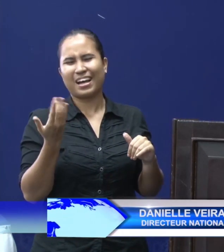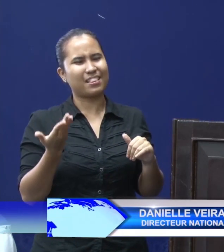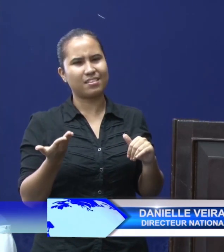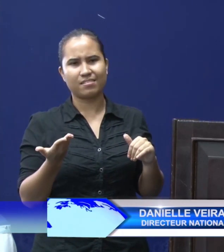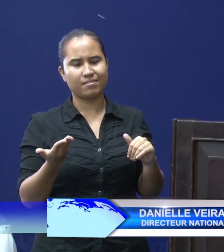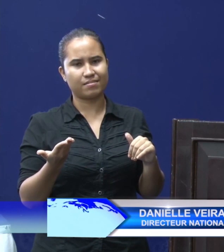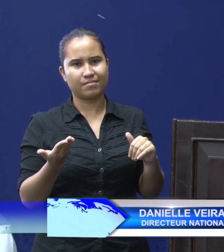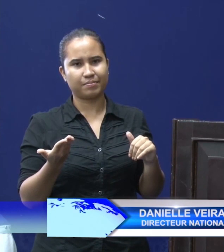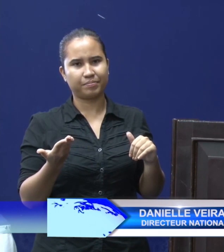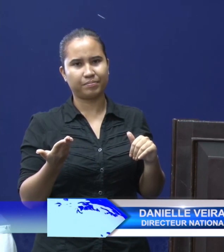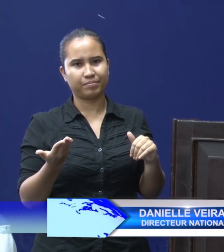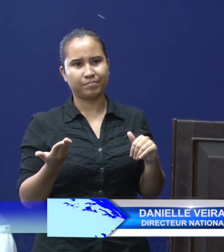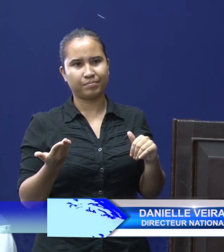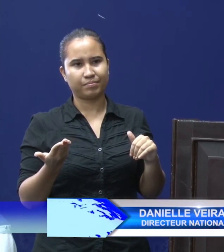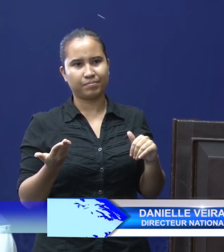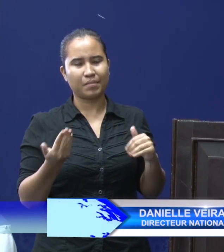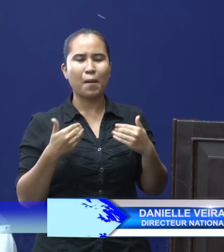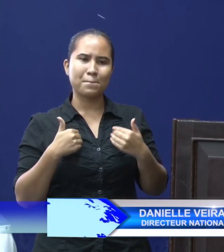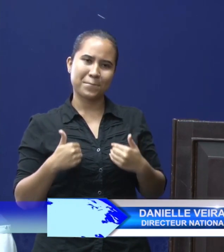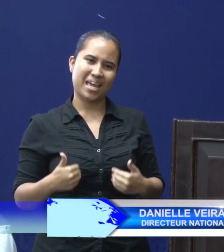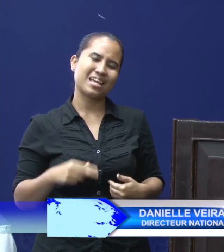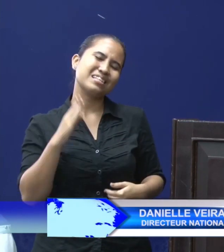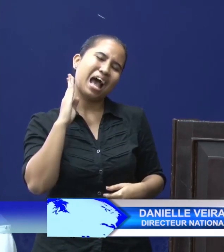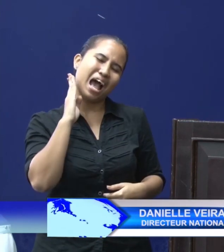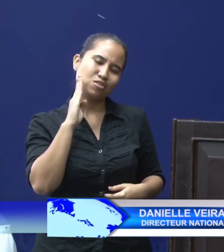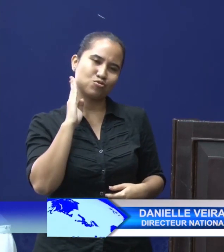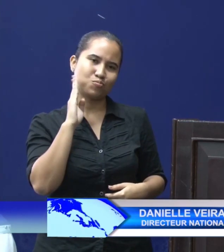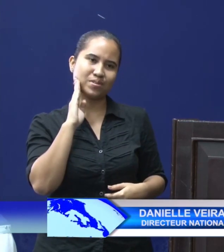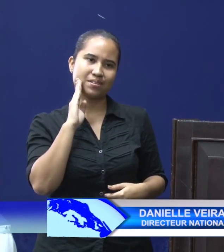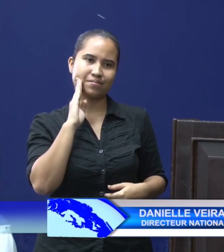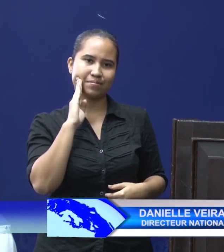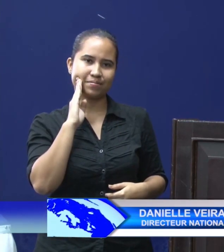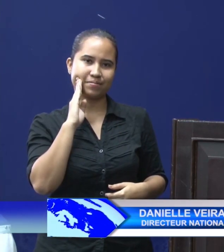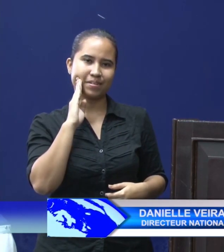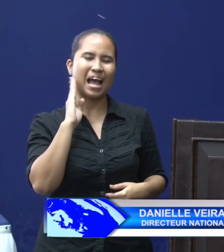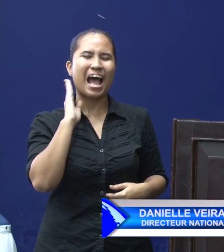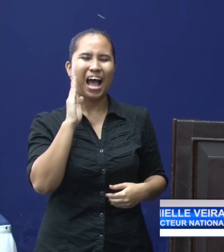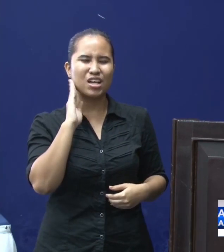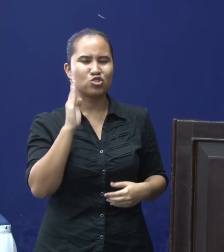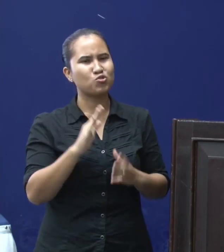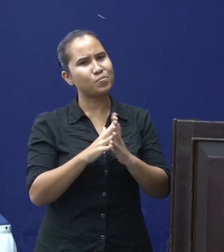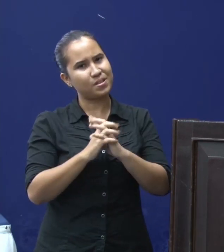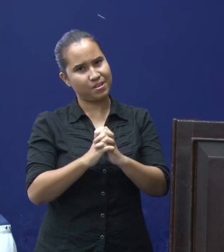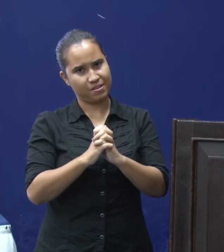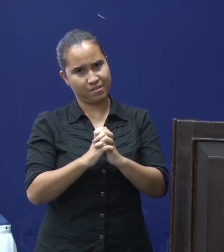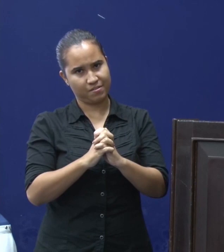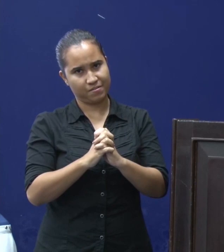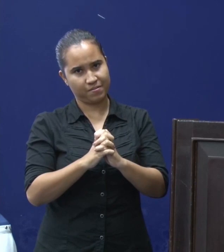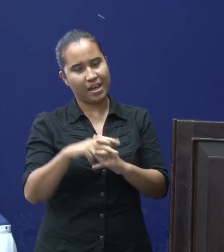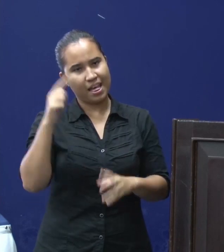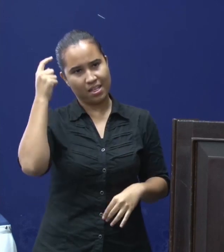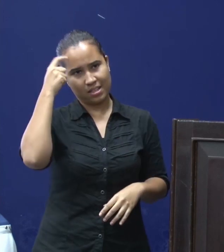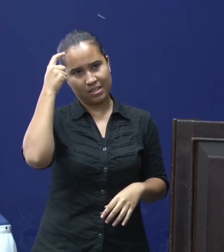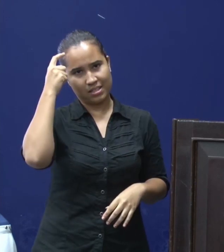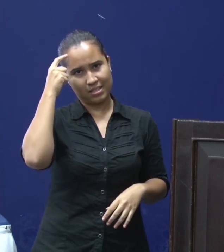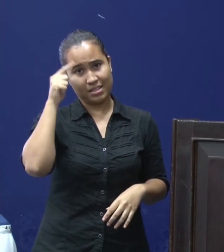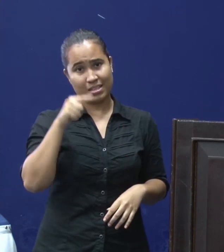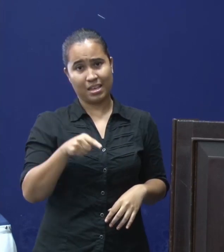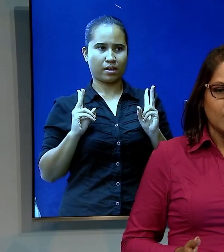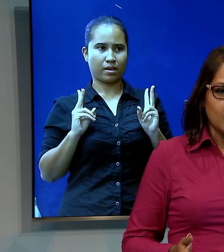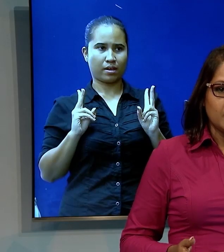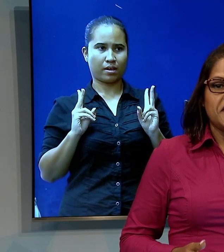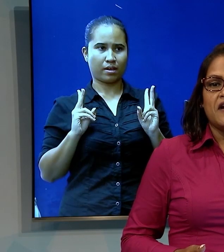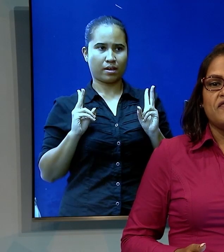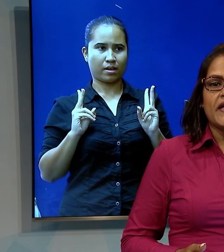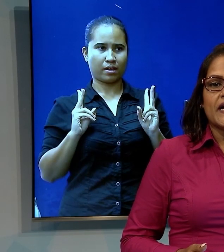straat. Mensen. Alstublieft. Met Bejuno. En denk aan Toribum.